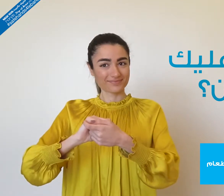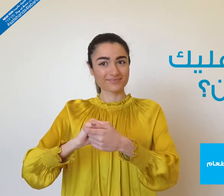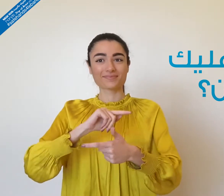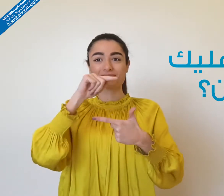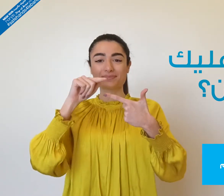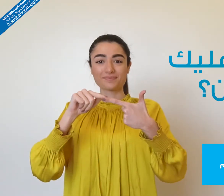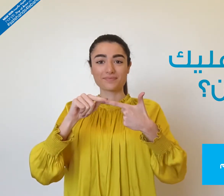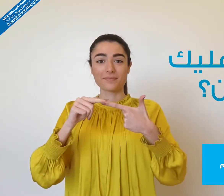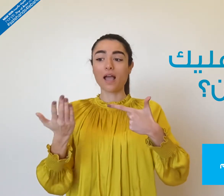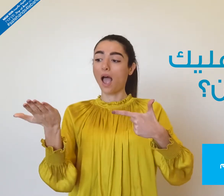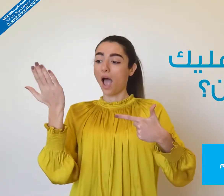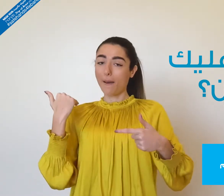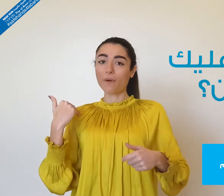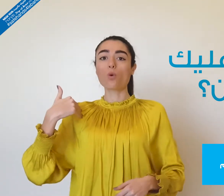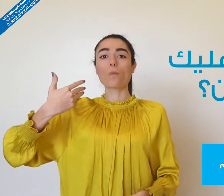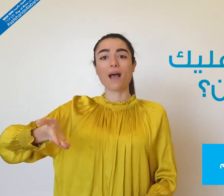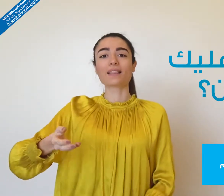قبل وبعد تناول الطعام